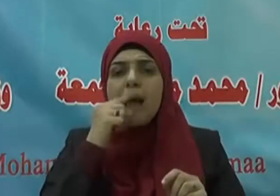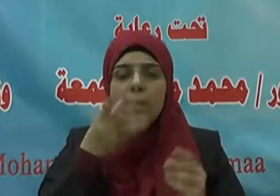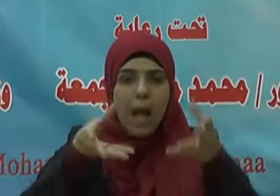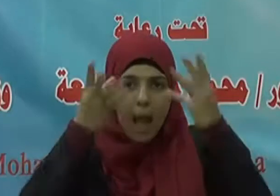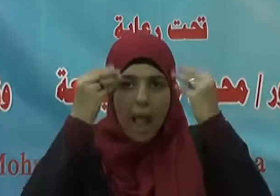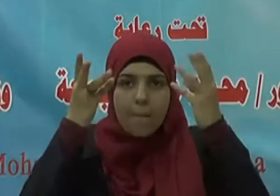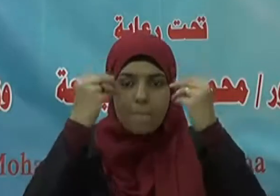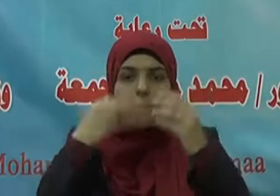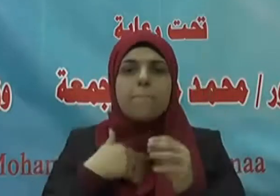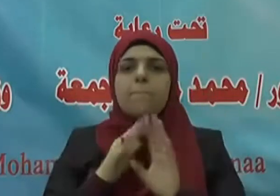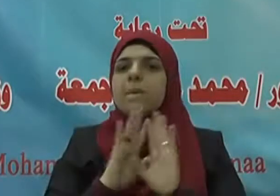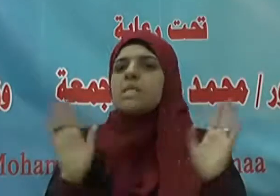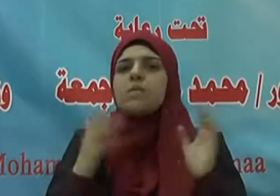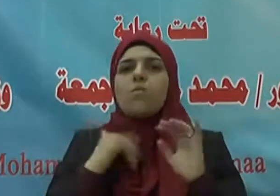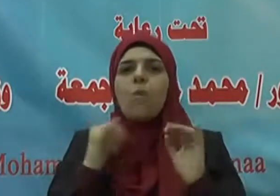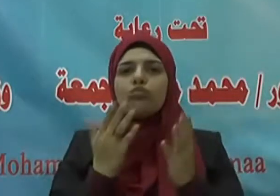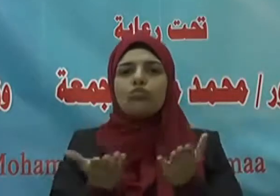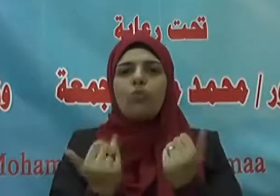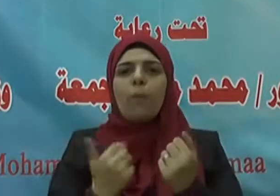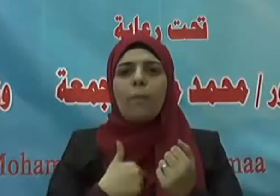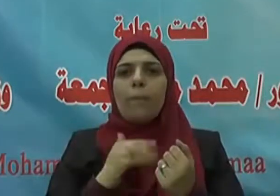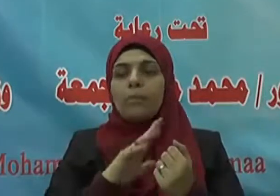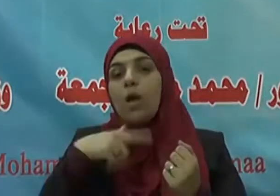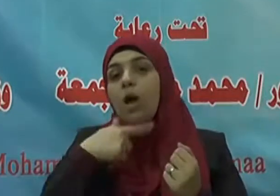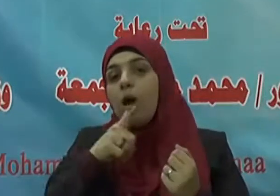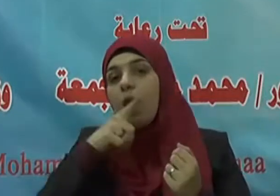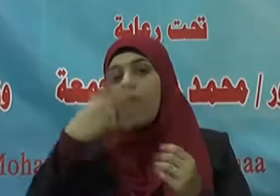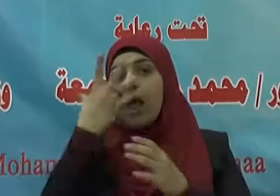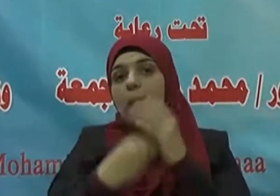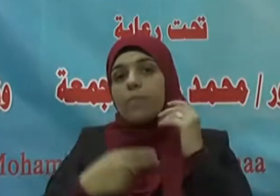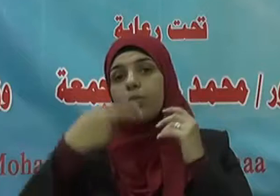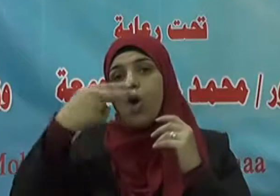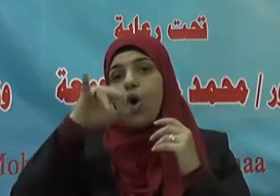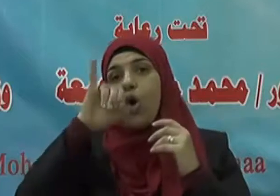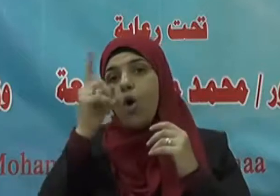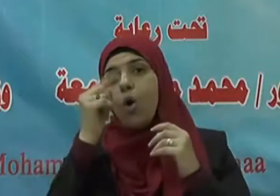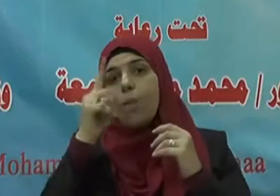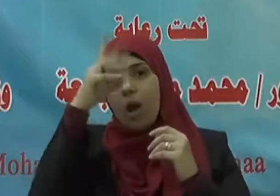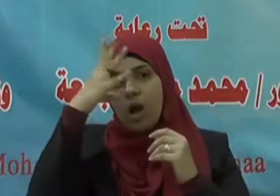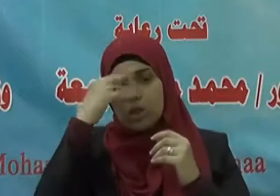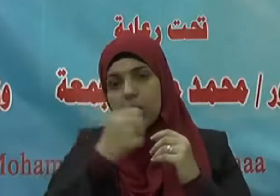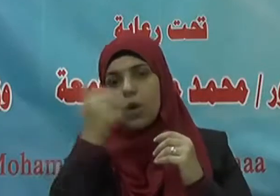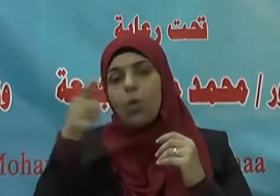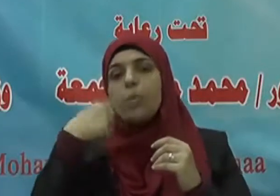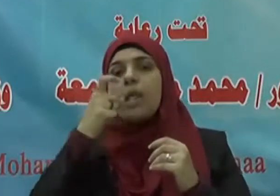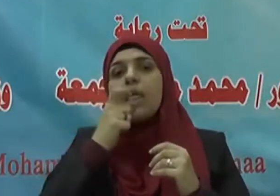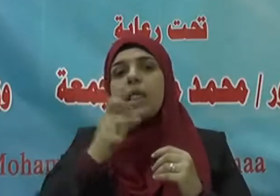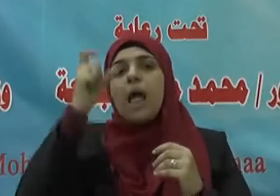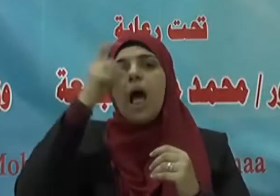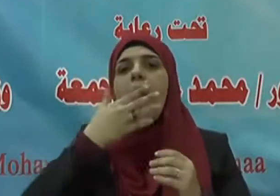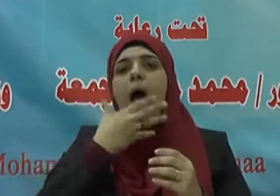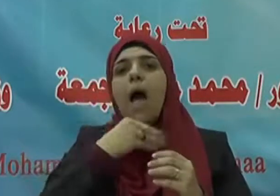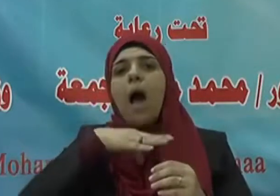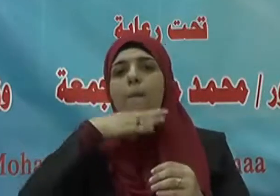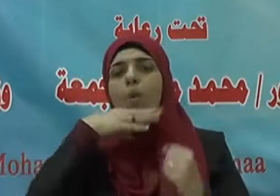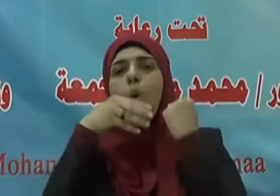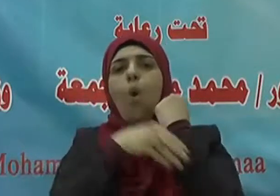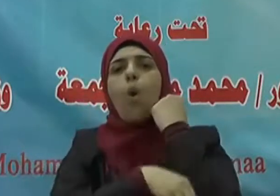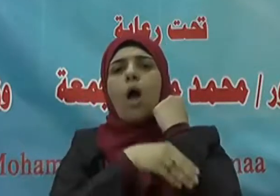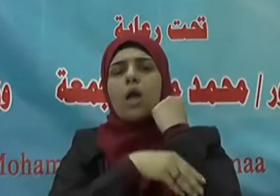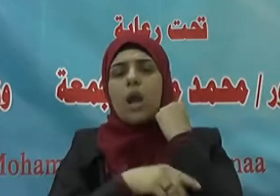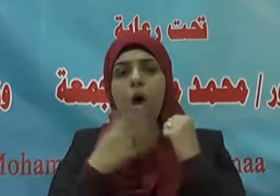يعلمنيها فقال ابن عمر رضي الله عنه يا أبا هريرة